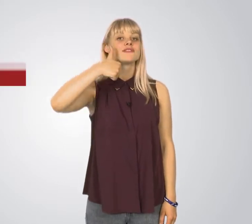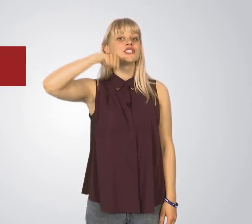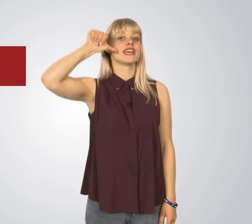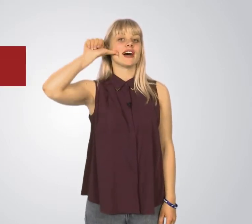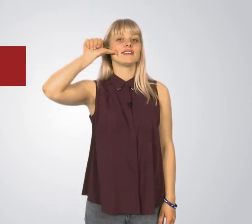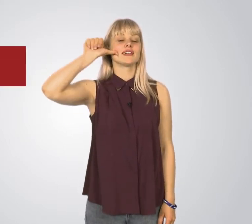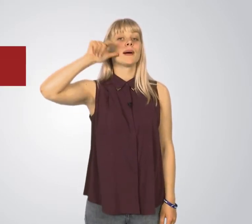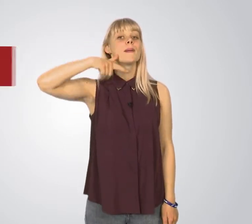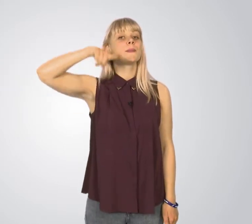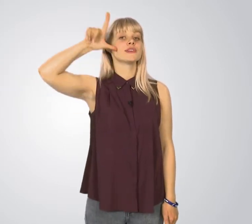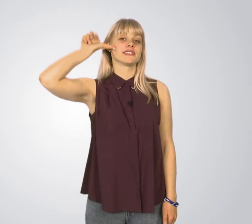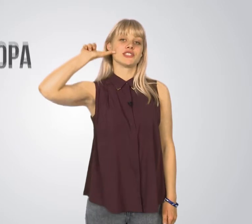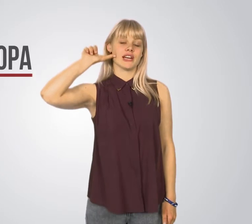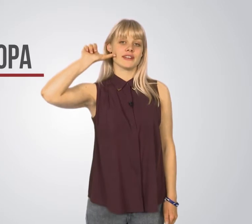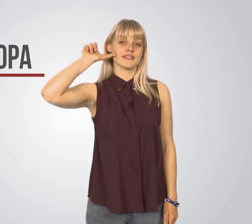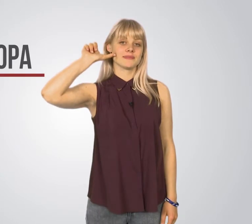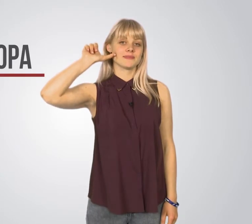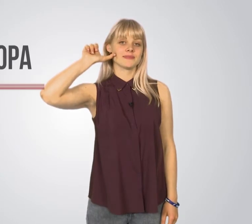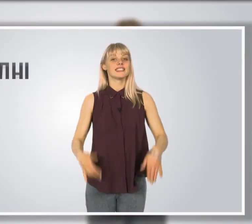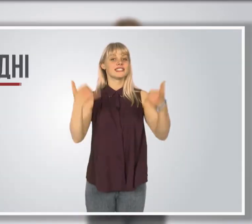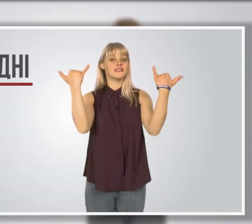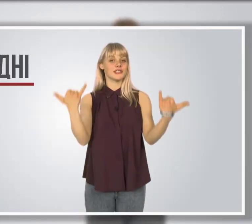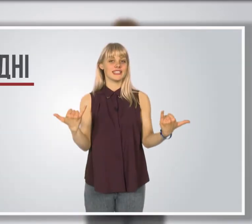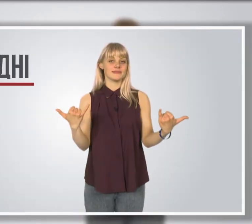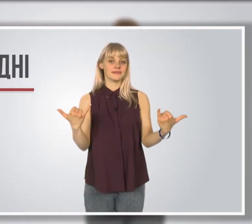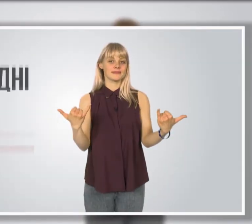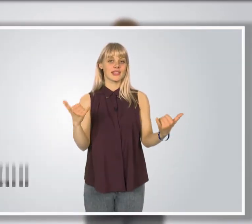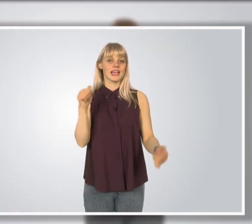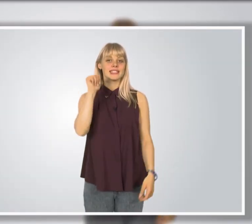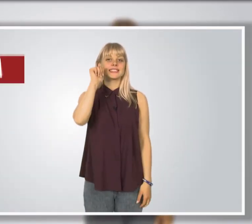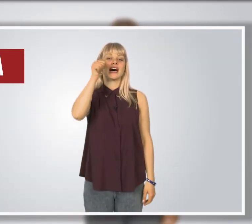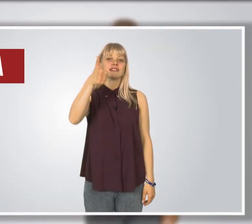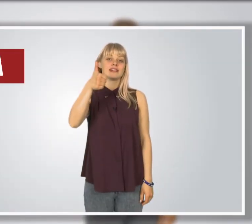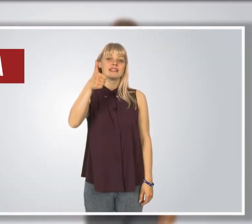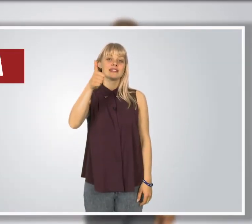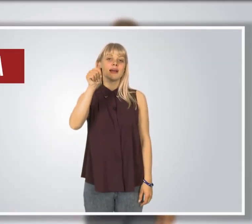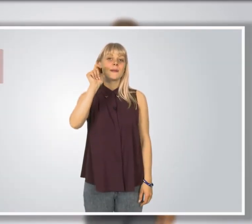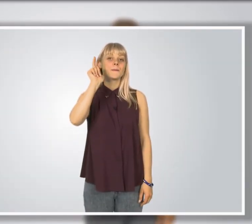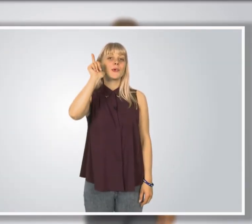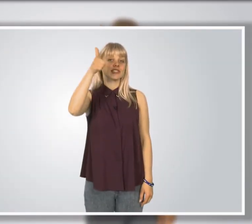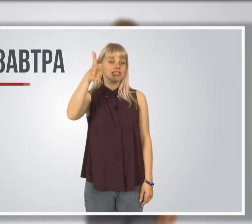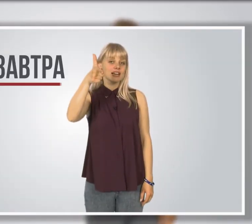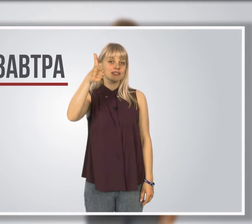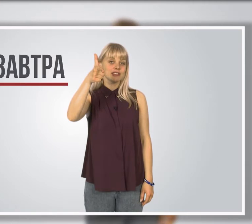вчера, позавчера. Сегодня, завтра, послезавтра,